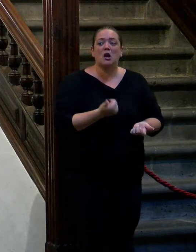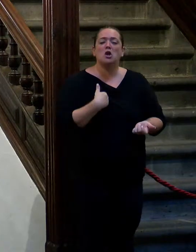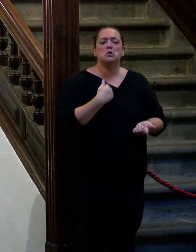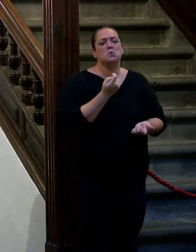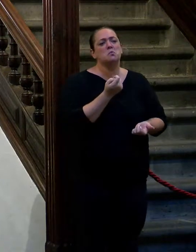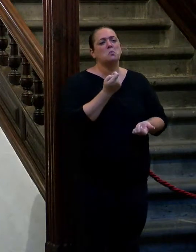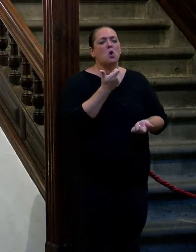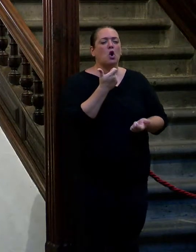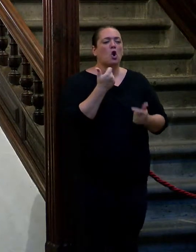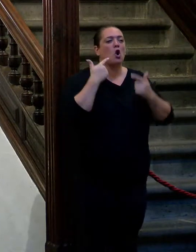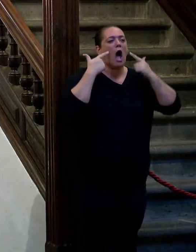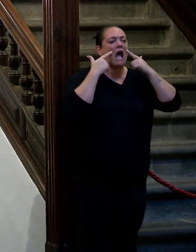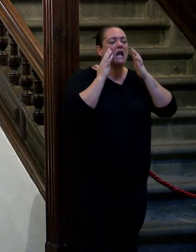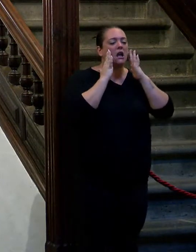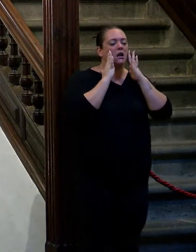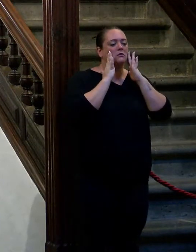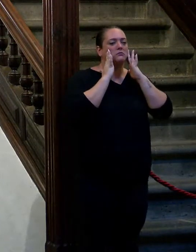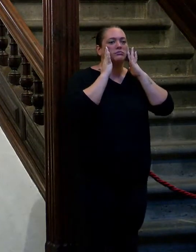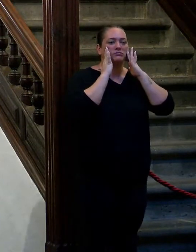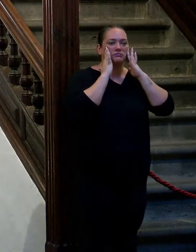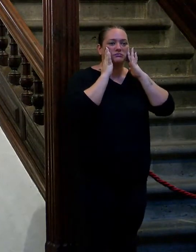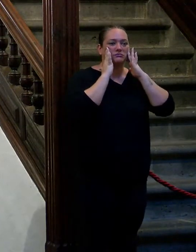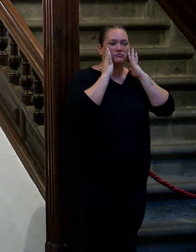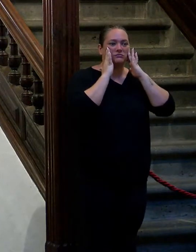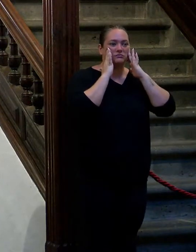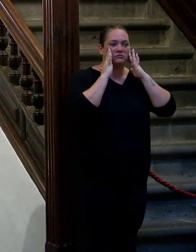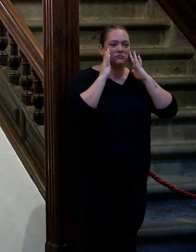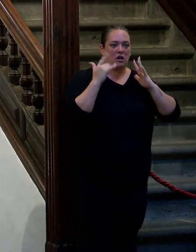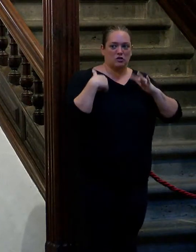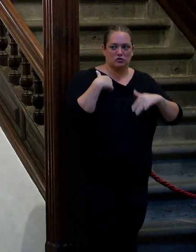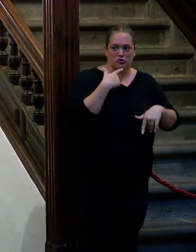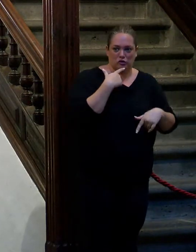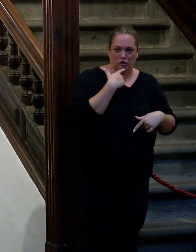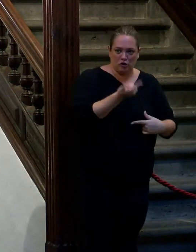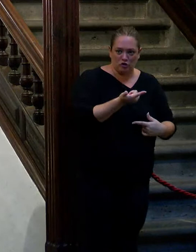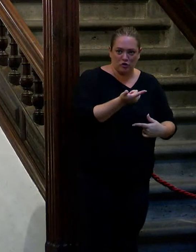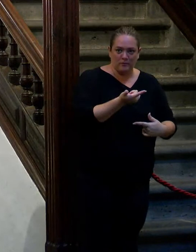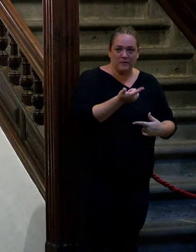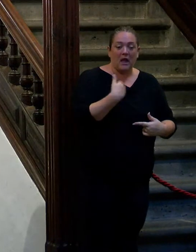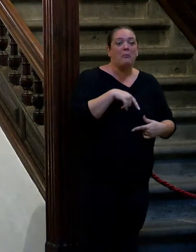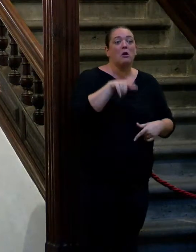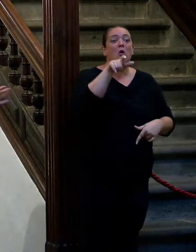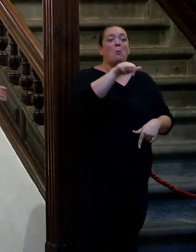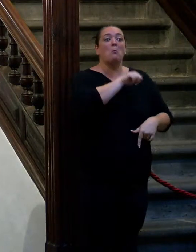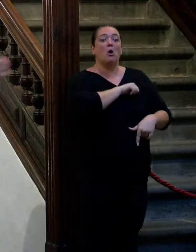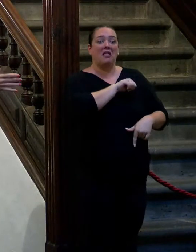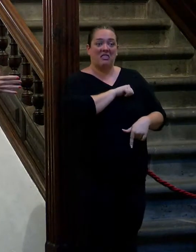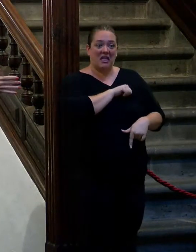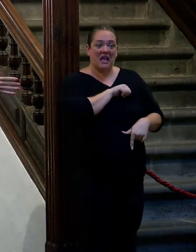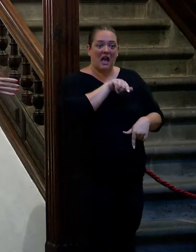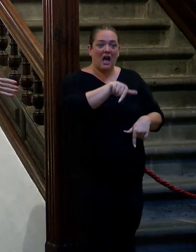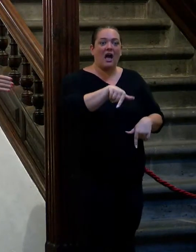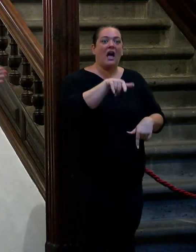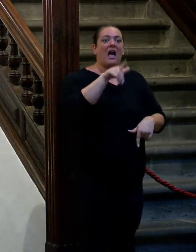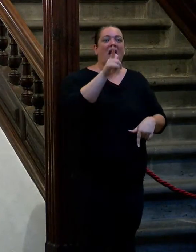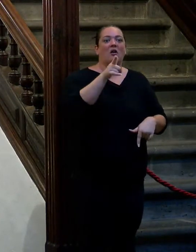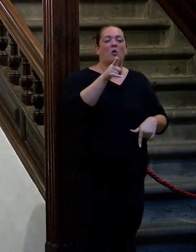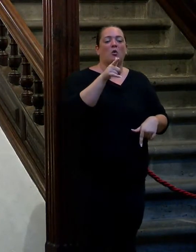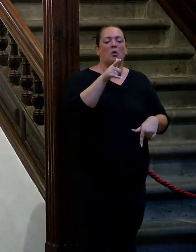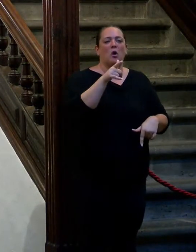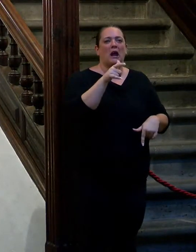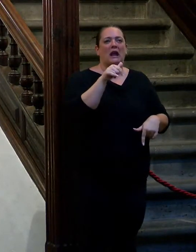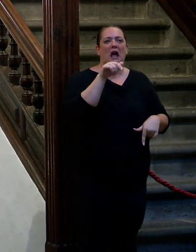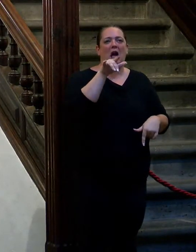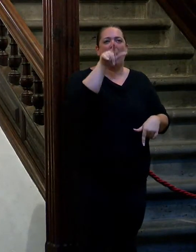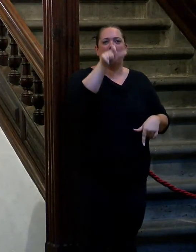poquito de colágeno aquí una chispita eso lo digo yo pero claro eso en boca de un comisario que era uno era Carla Lejaldi y el otro no me